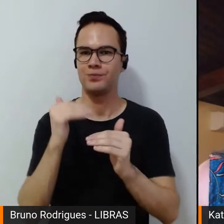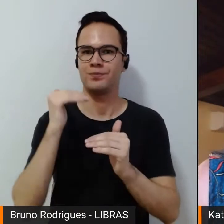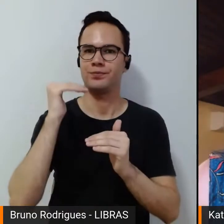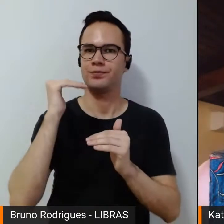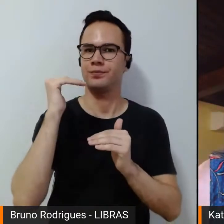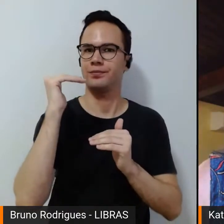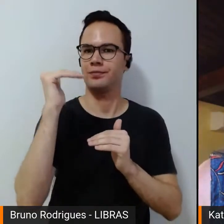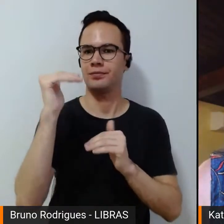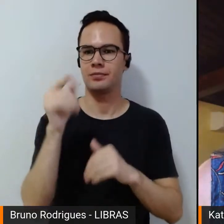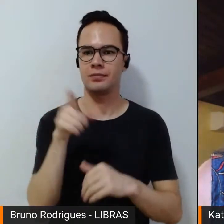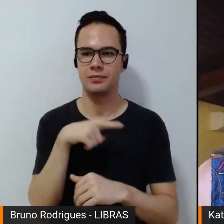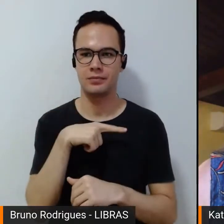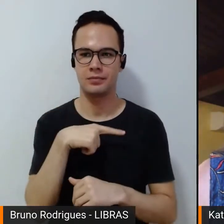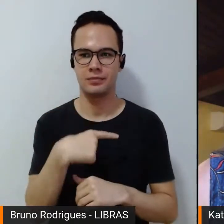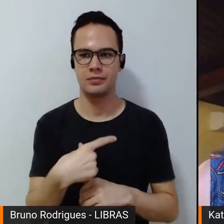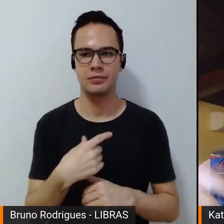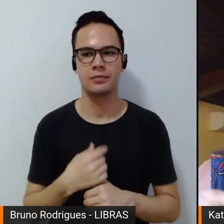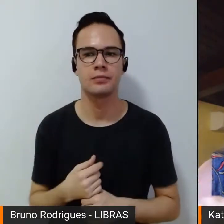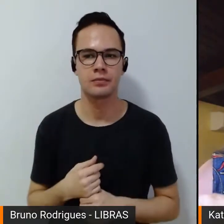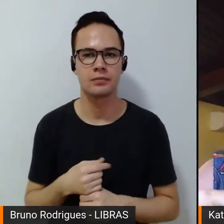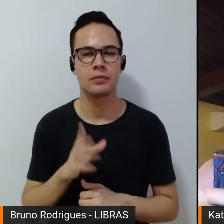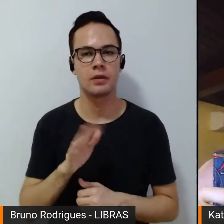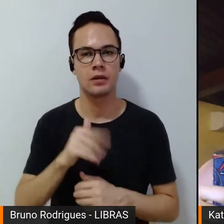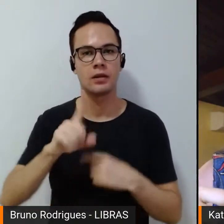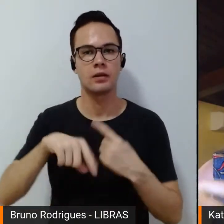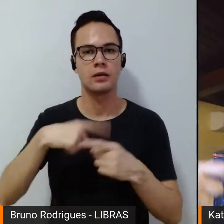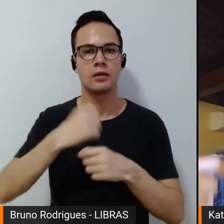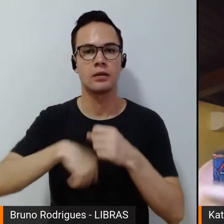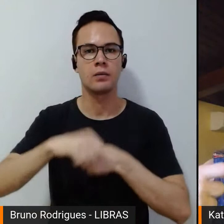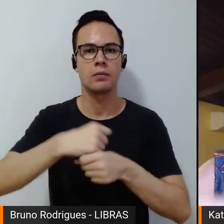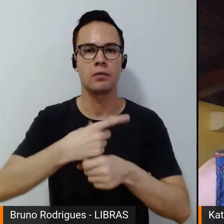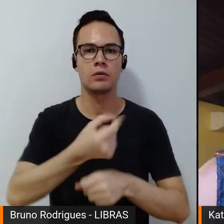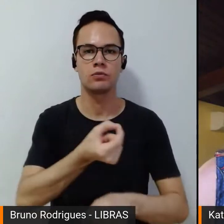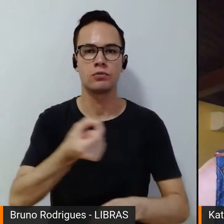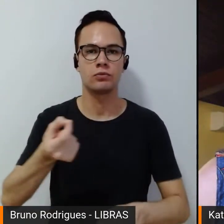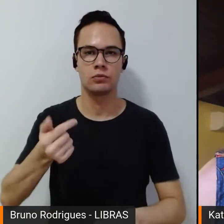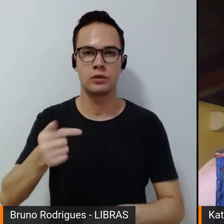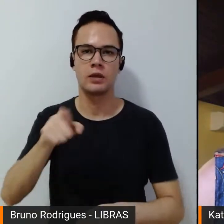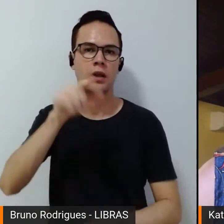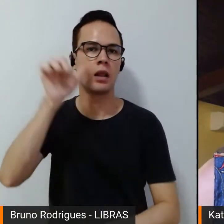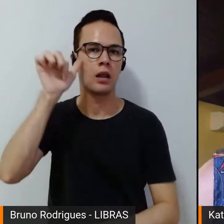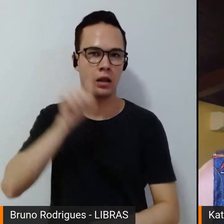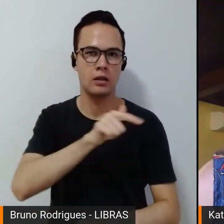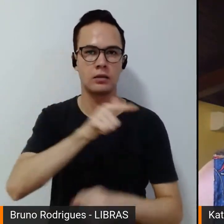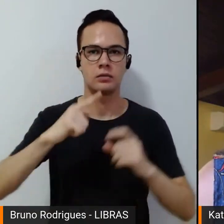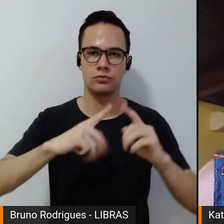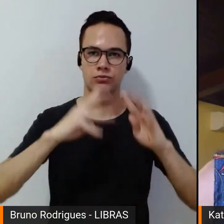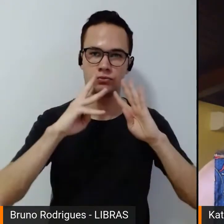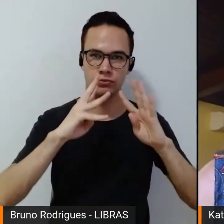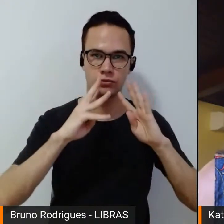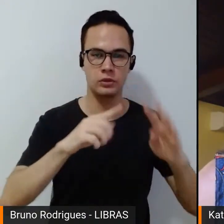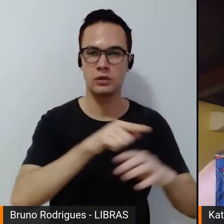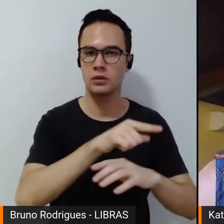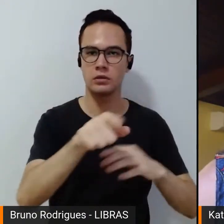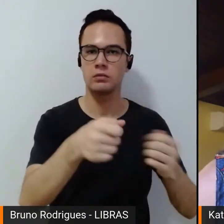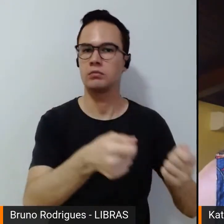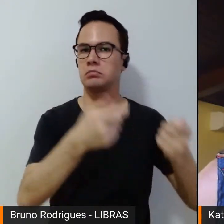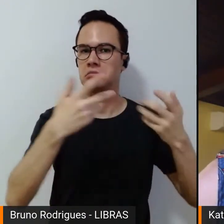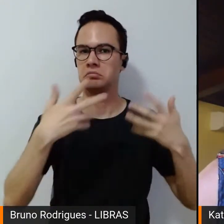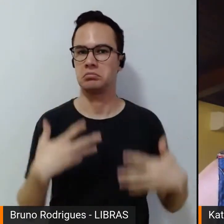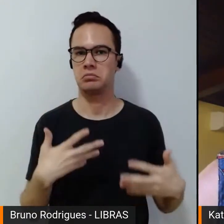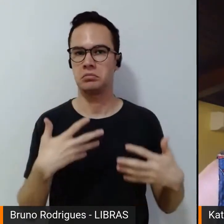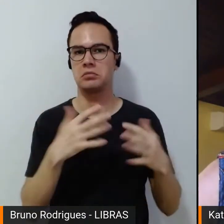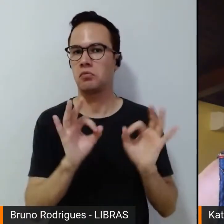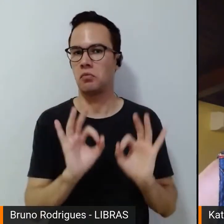depois de consciência, mas até 2007, essas mulheres ouvidas, elas não referiam algum